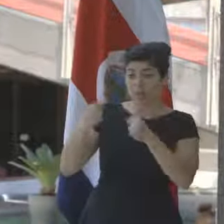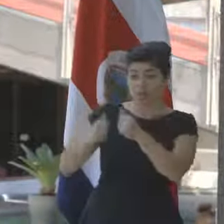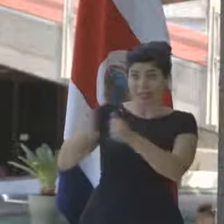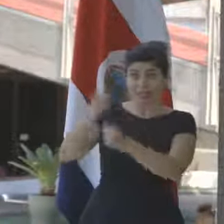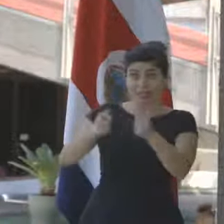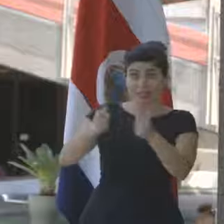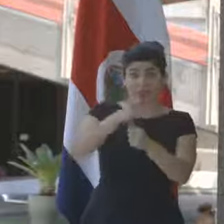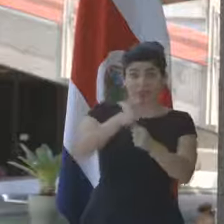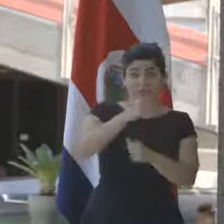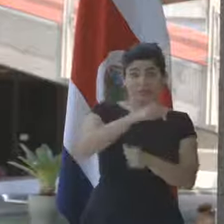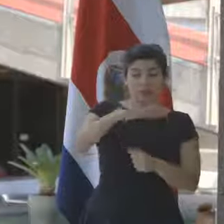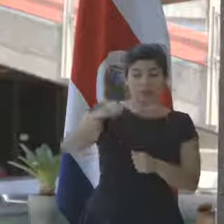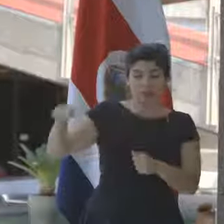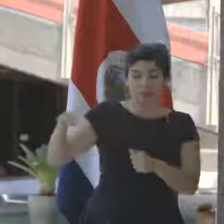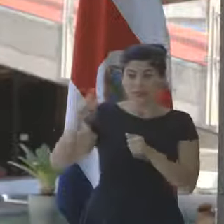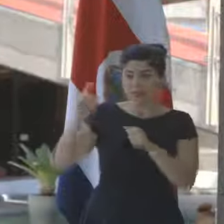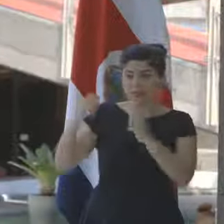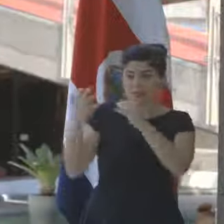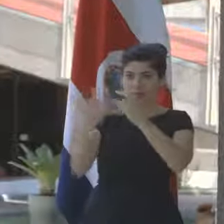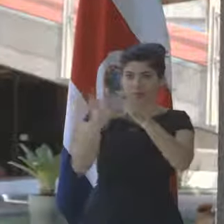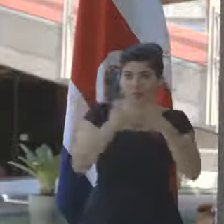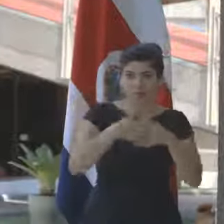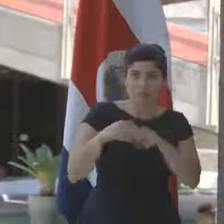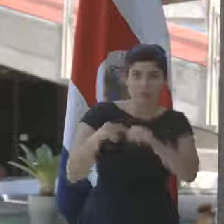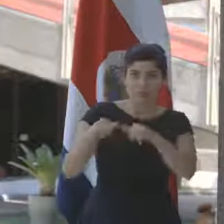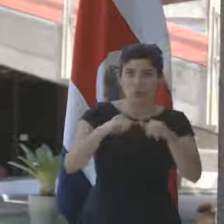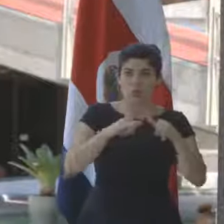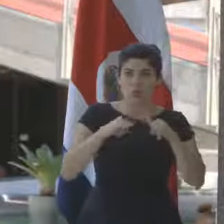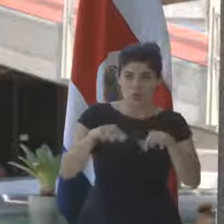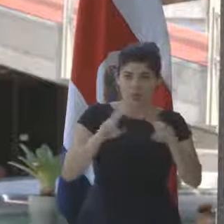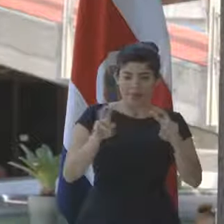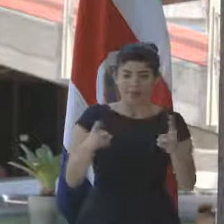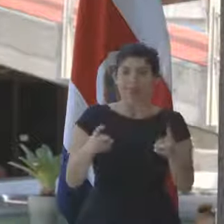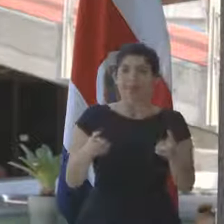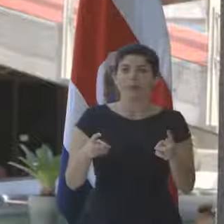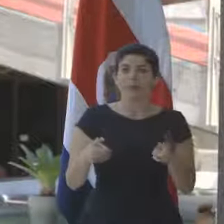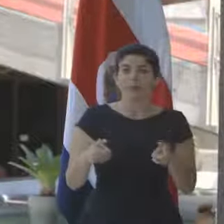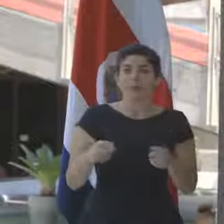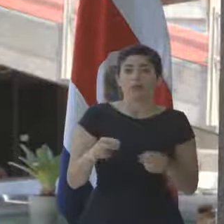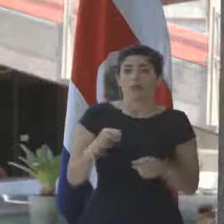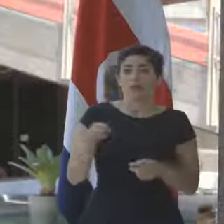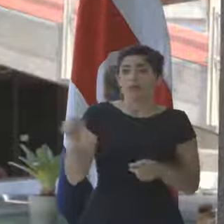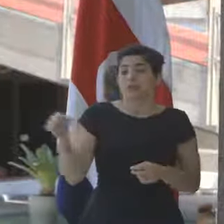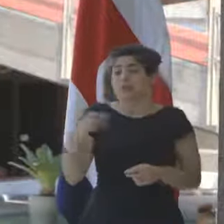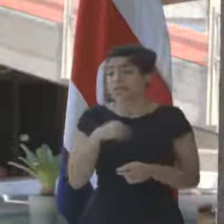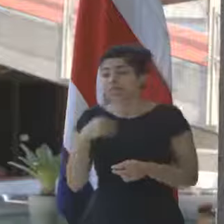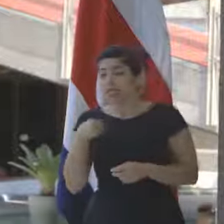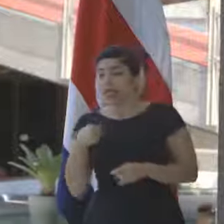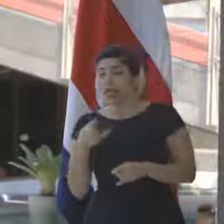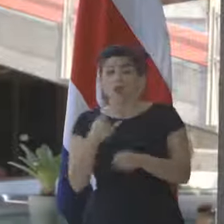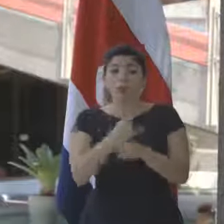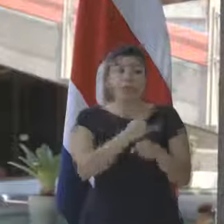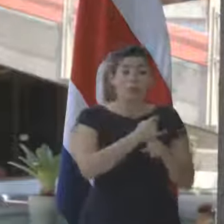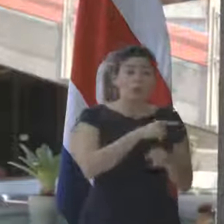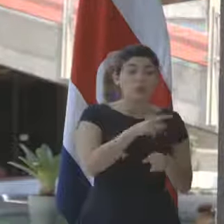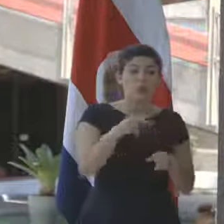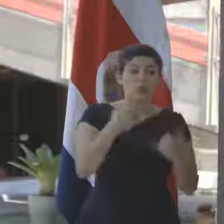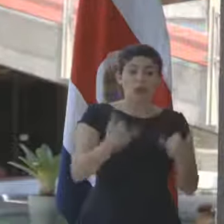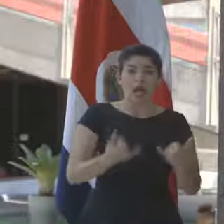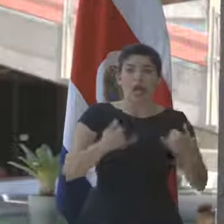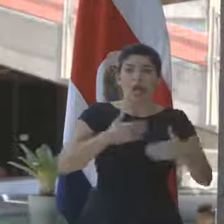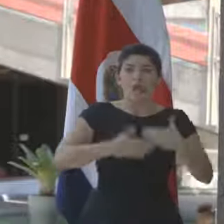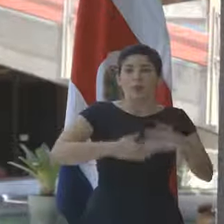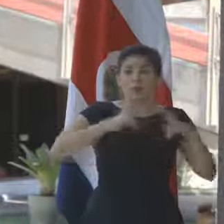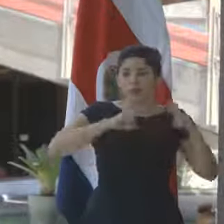entremos en sintonía en esta materia. Nosotros en los ministerios, en las instituciones estamos haciendo revisiones